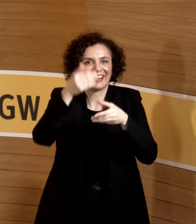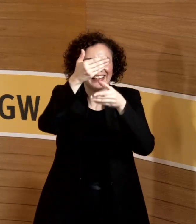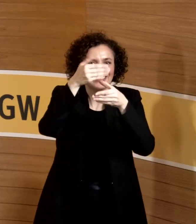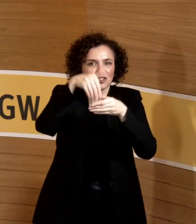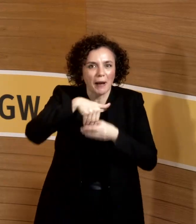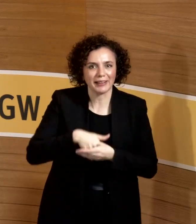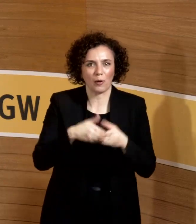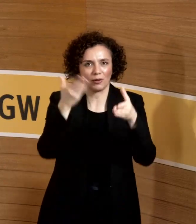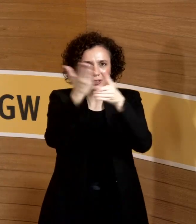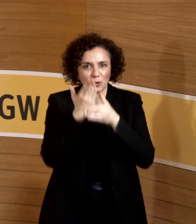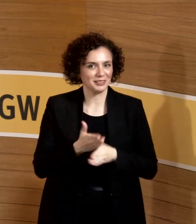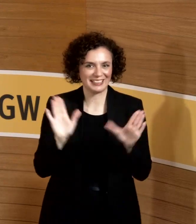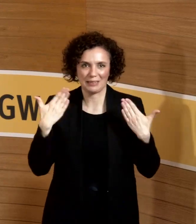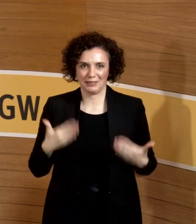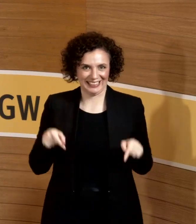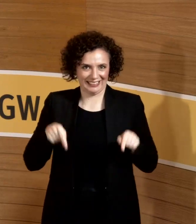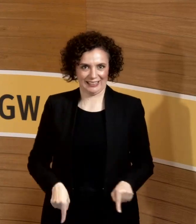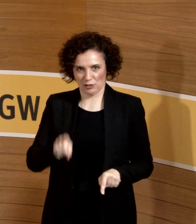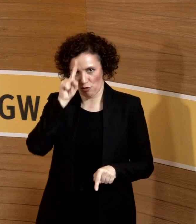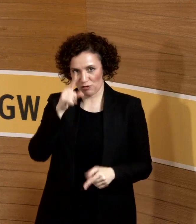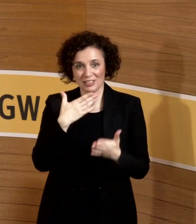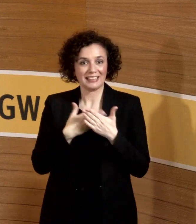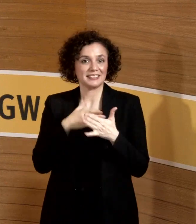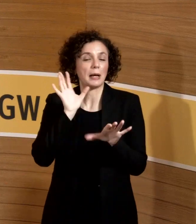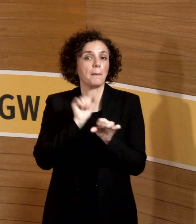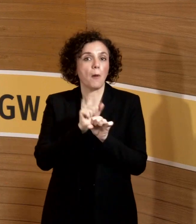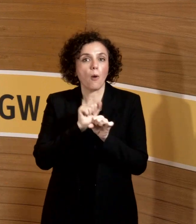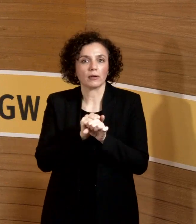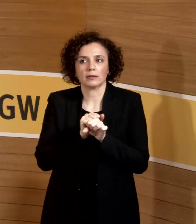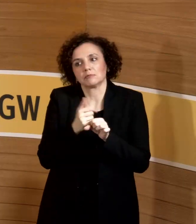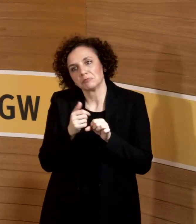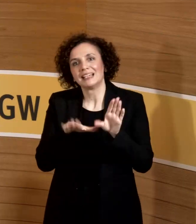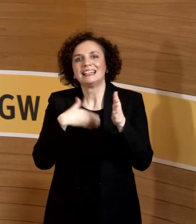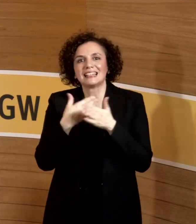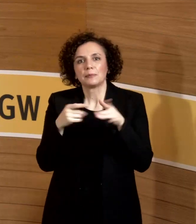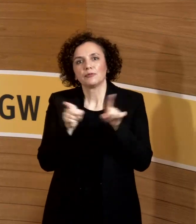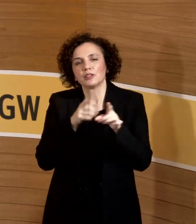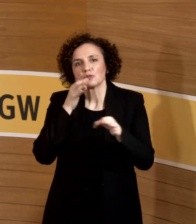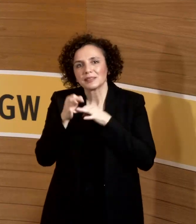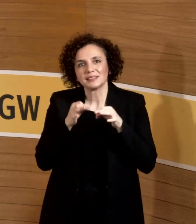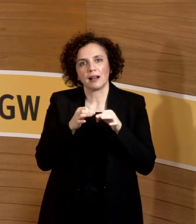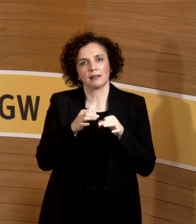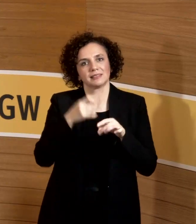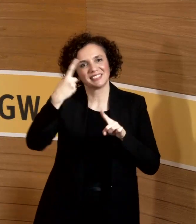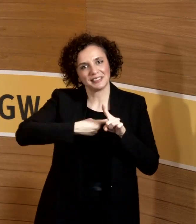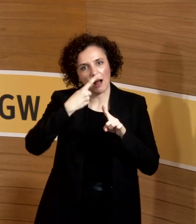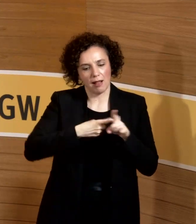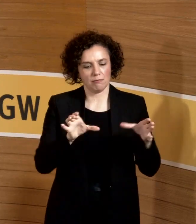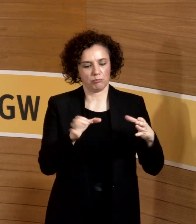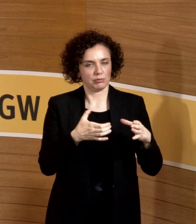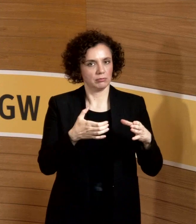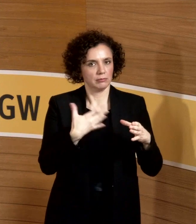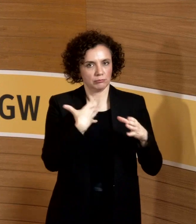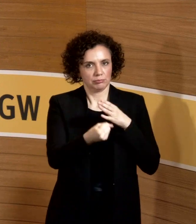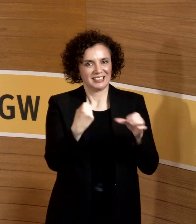größer? Also sollen wir sagen, es ist ernst zu nehmen. Wo liegen jetzt die Probleme? Auch die Folien habe ich nicht dabei. Im Vergleich